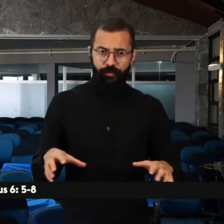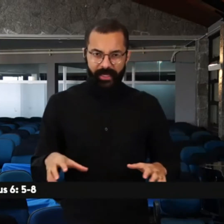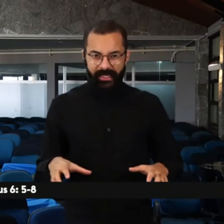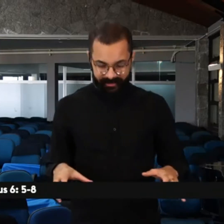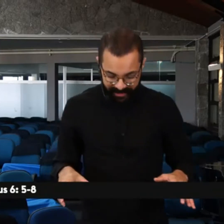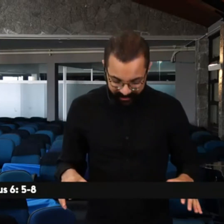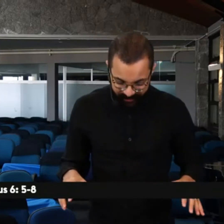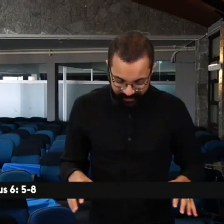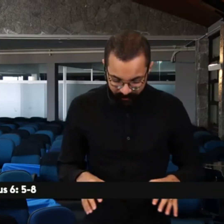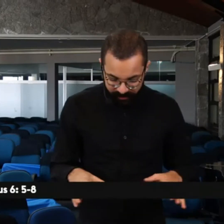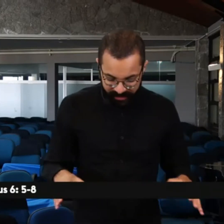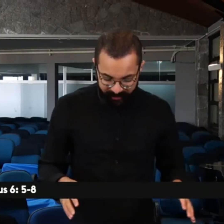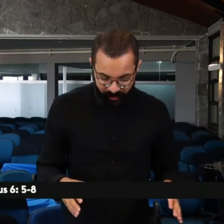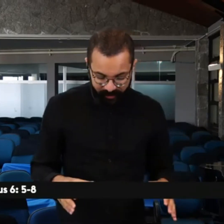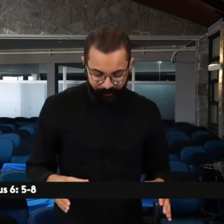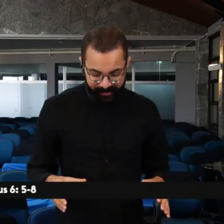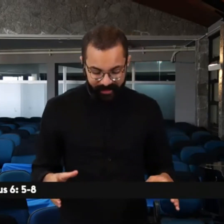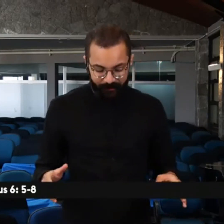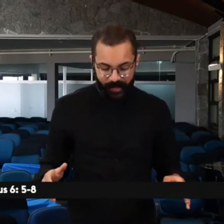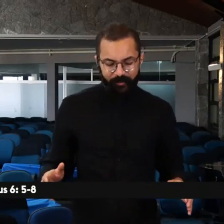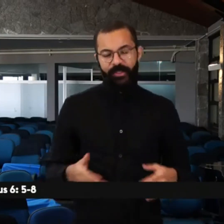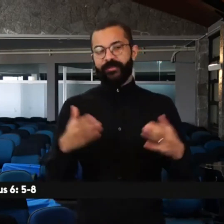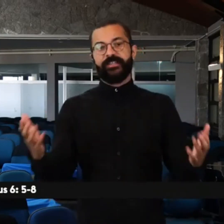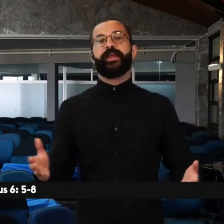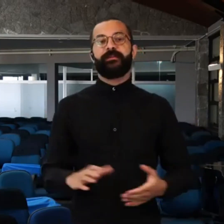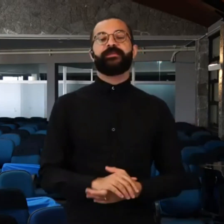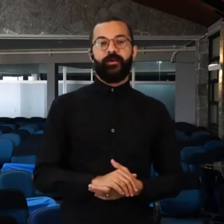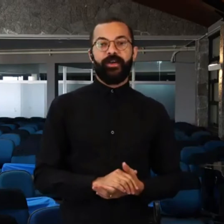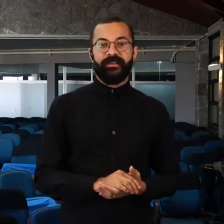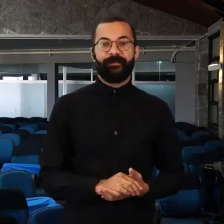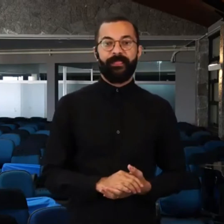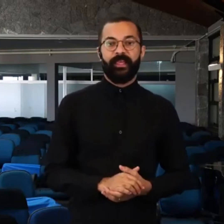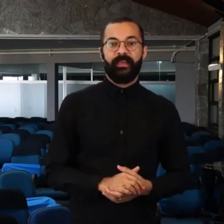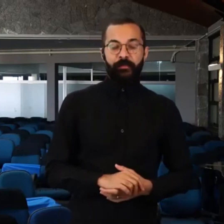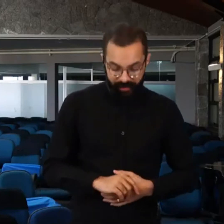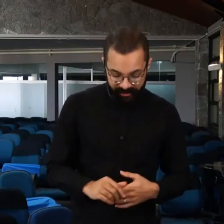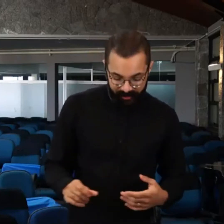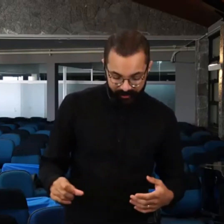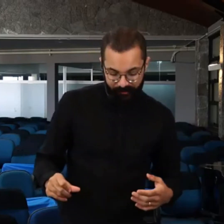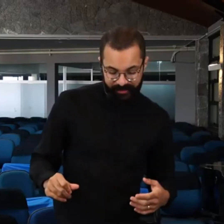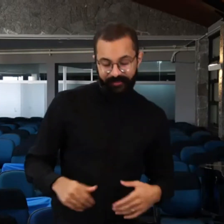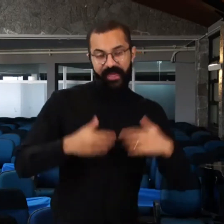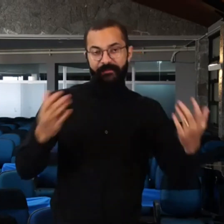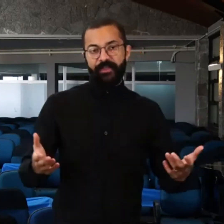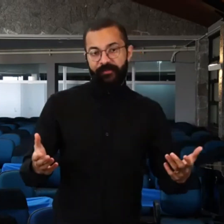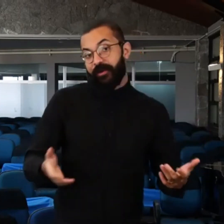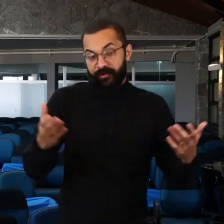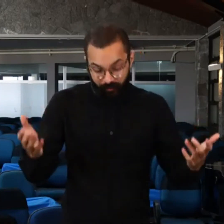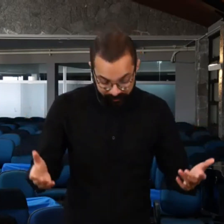parece estar dizendo aqui é que nós não precisamos orar duas vezes pela mesma coisa. Porque a gente não precisa ficar repetindo, afinal de contas